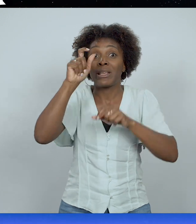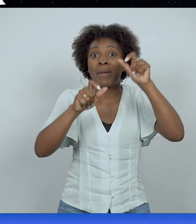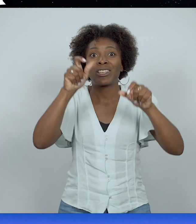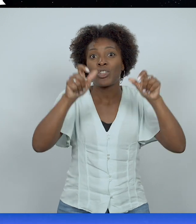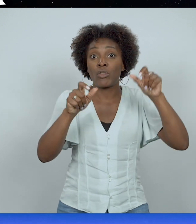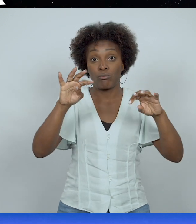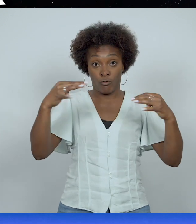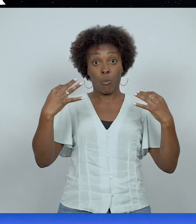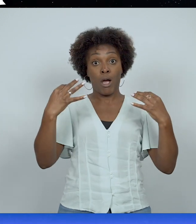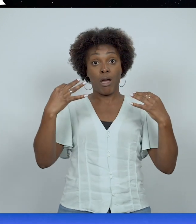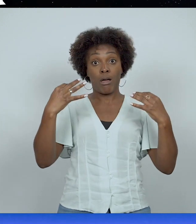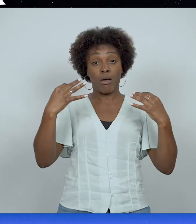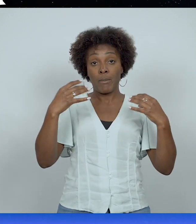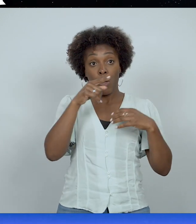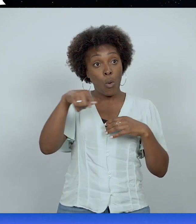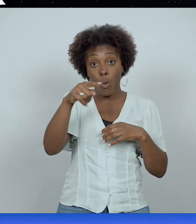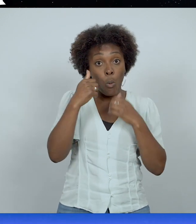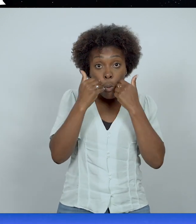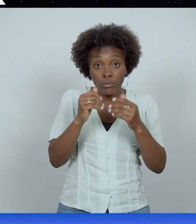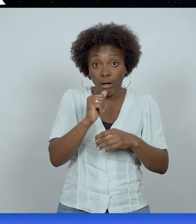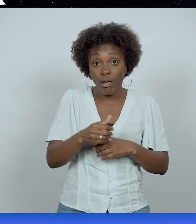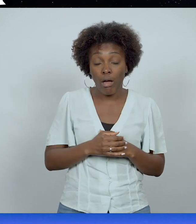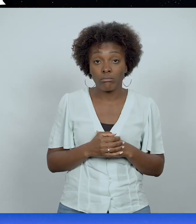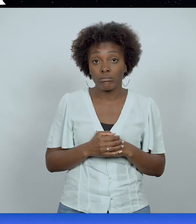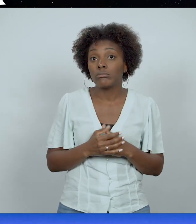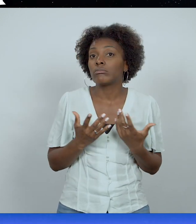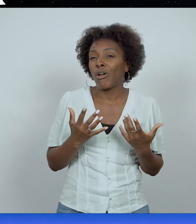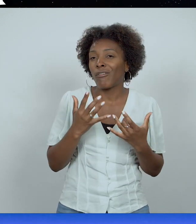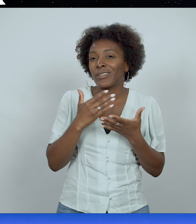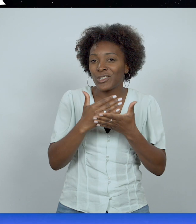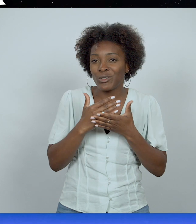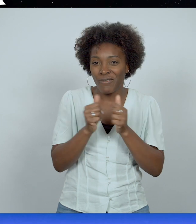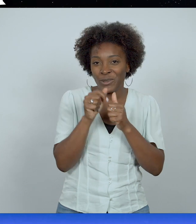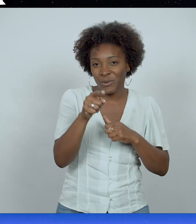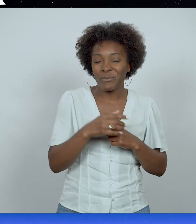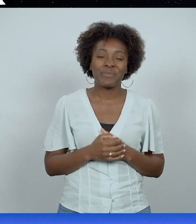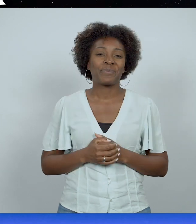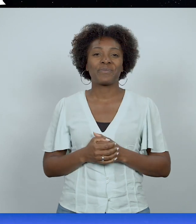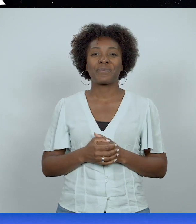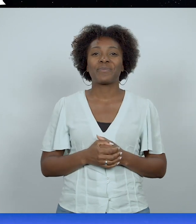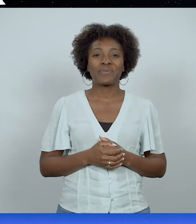de toi dans ce rêve, eux, n'ont pas honte de ta nudité. Et c'est ce que j'aimerais voir avec toi dans cette vidéo.